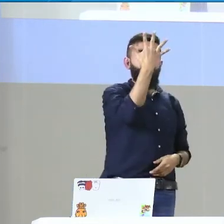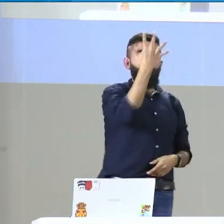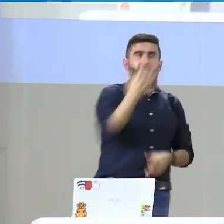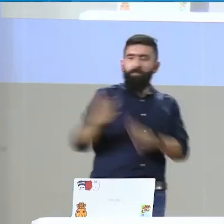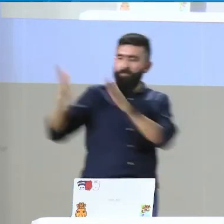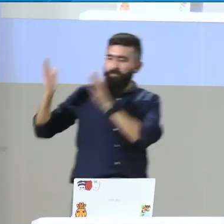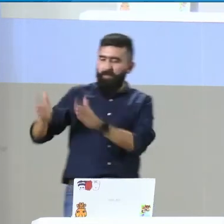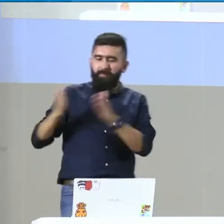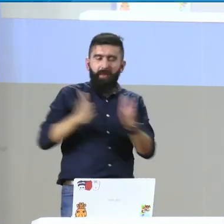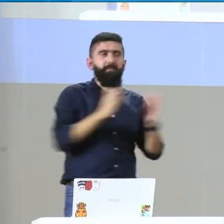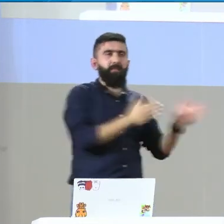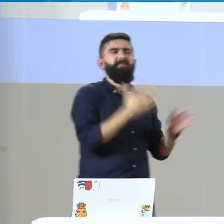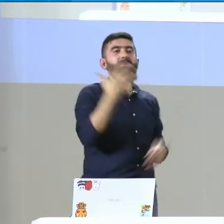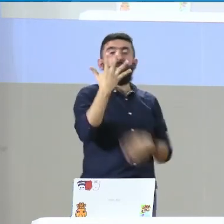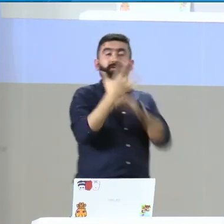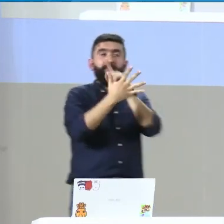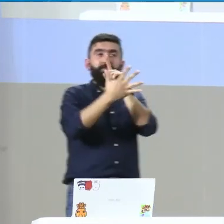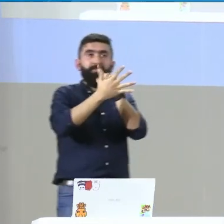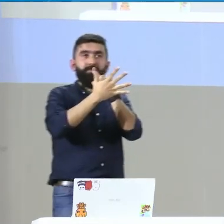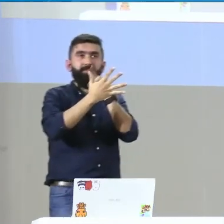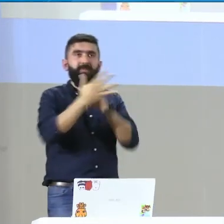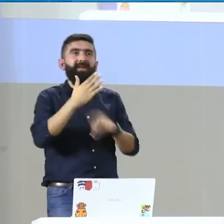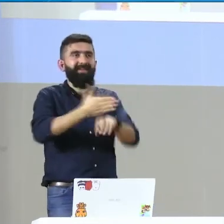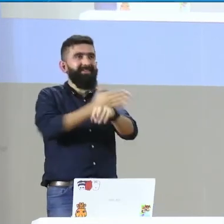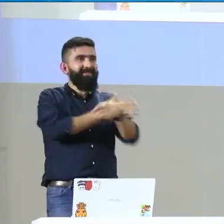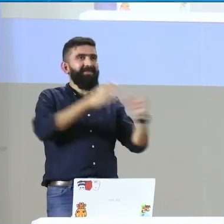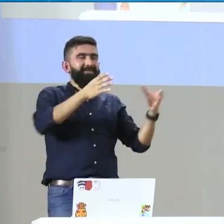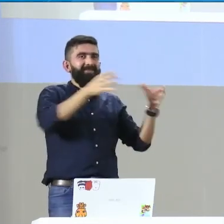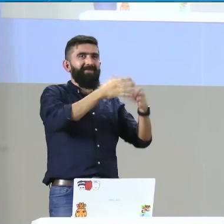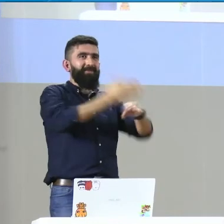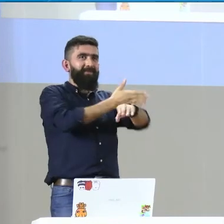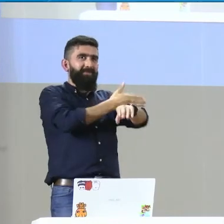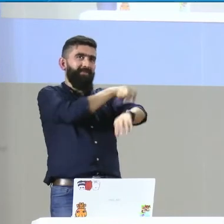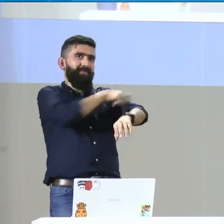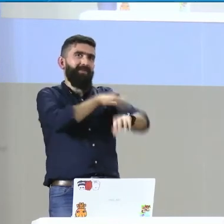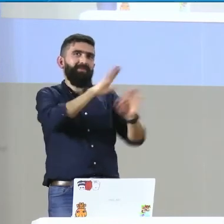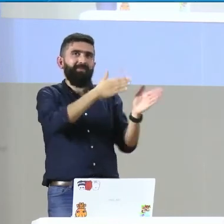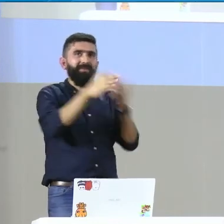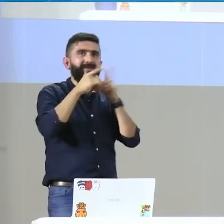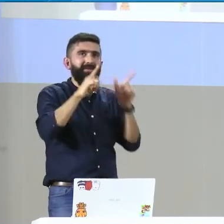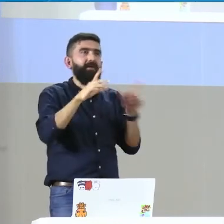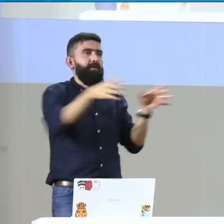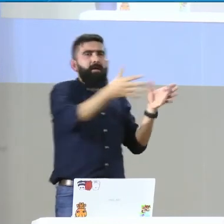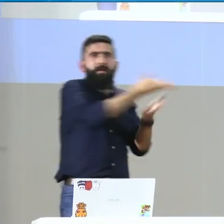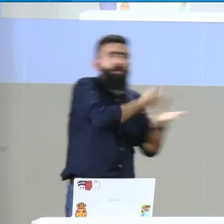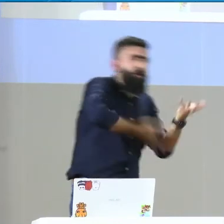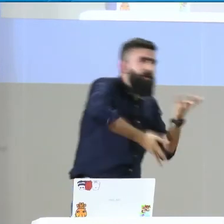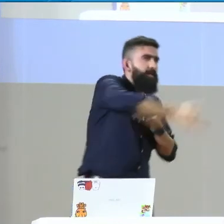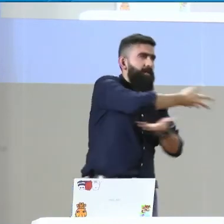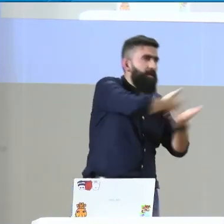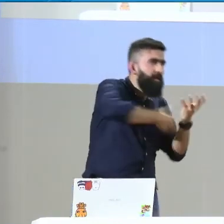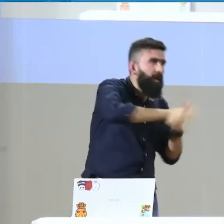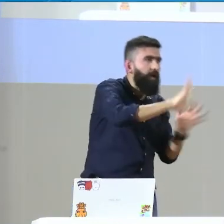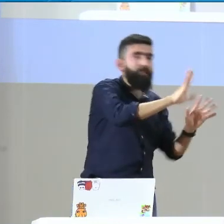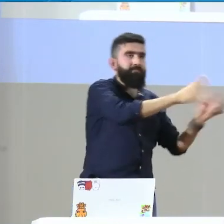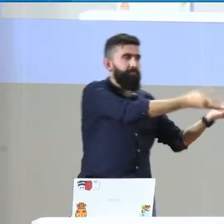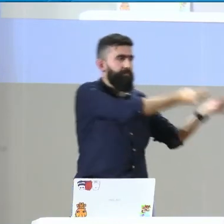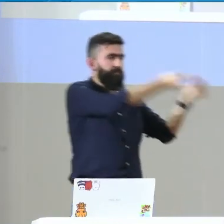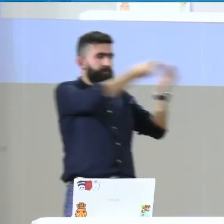Bien, entonces aquí vamos, el cronograma de trabajo está separado en cinco etapas, el pre-comité después